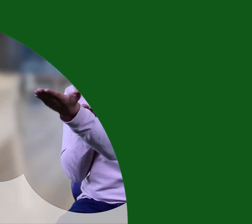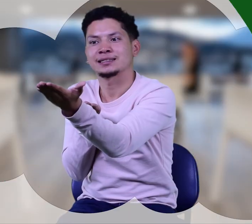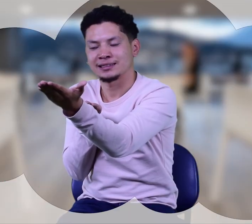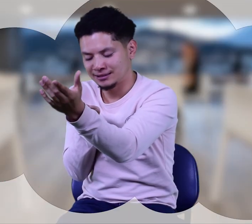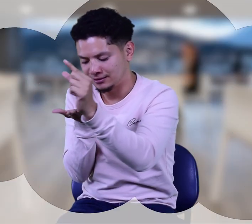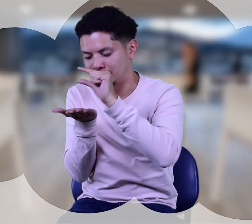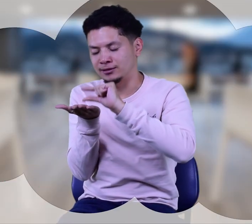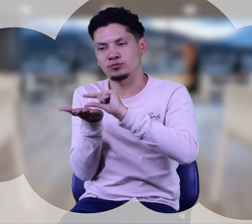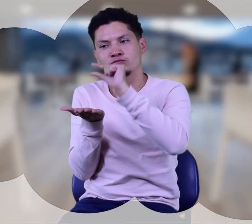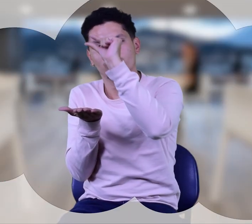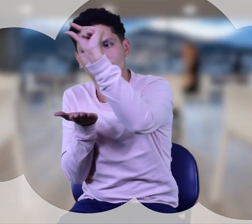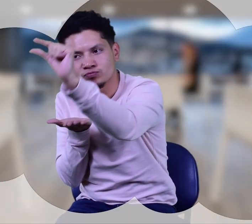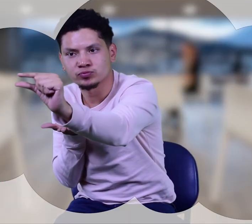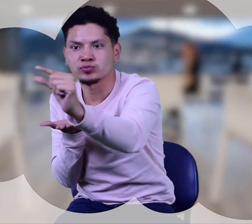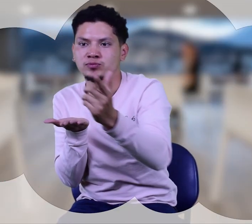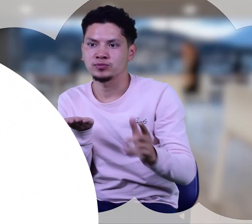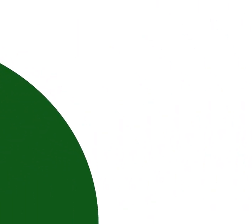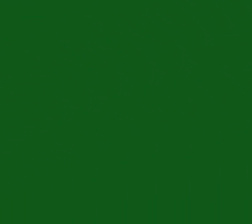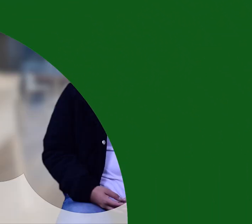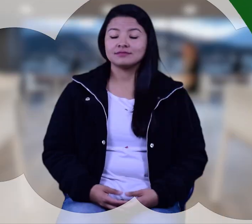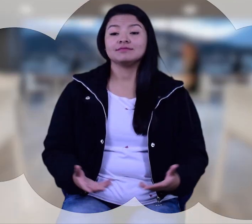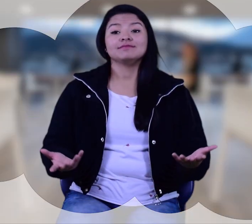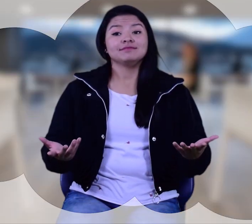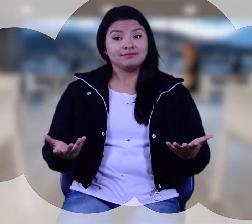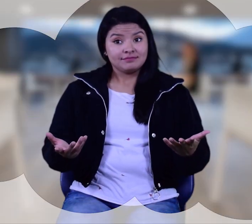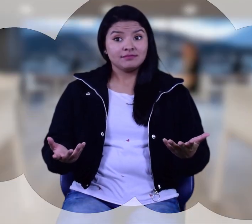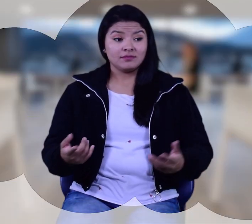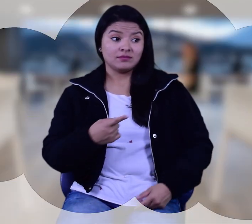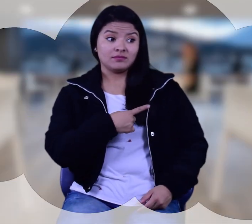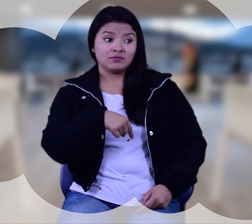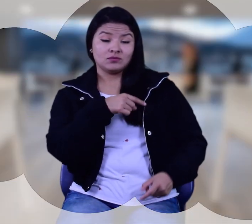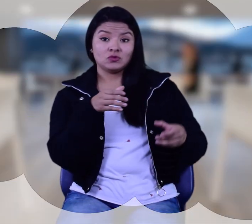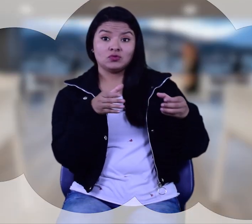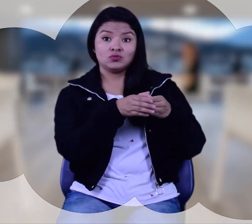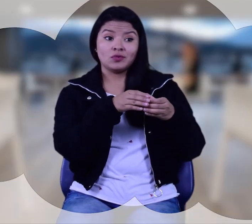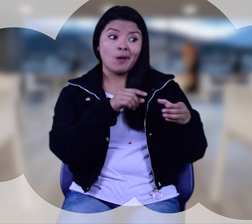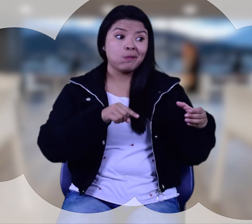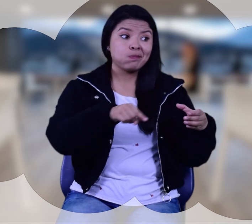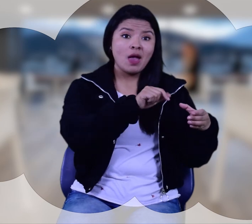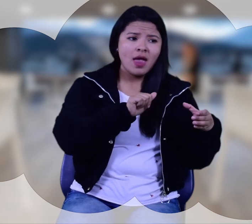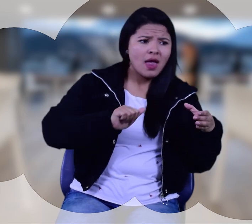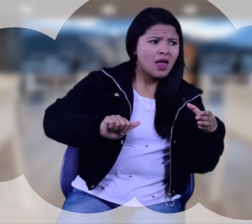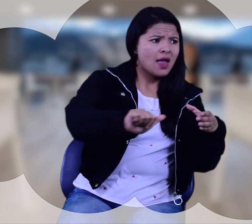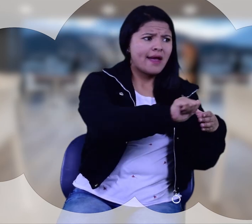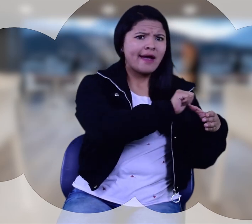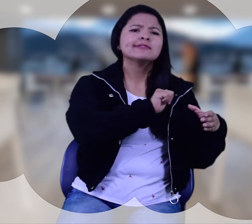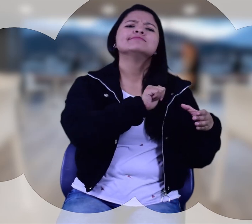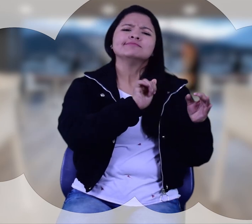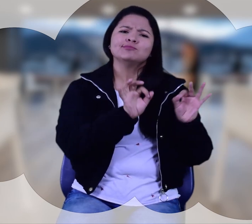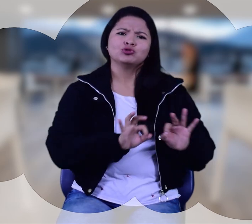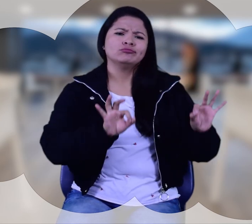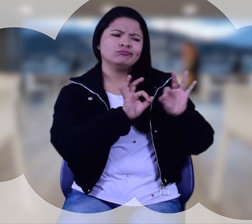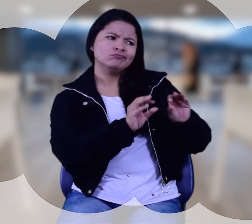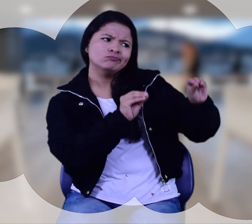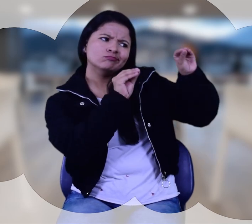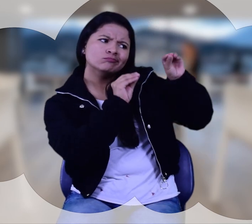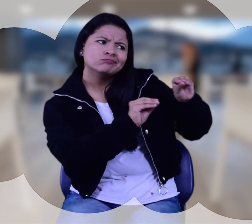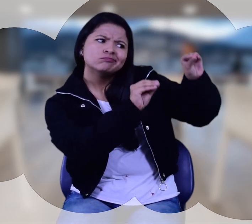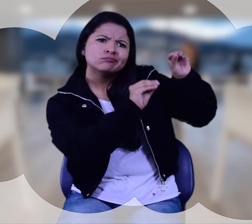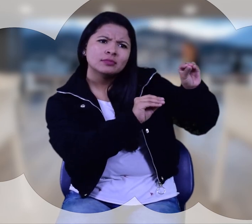Toma estos recursos. Es de vital importancia la formación a las mujeres de la asociación y que puedan